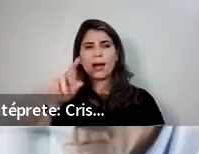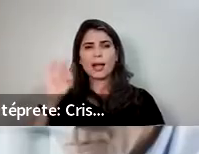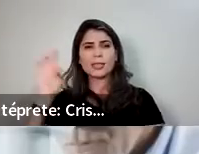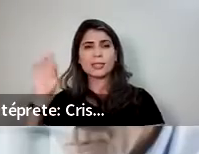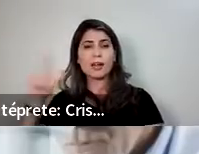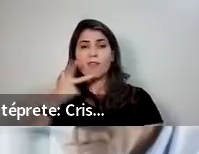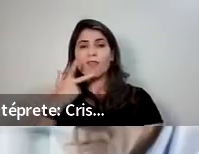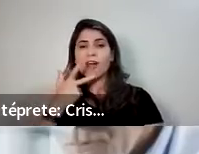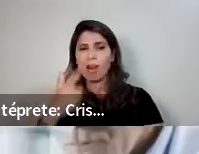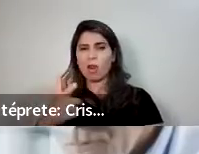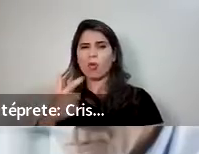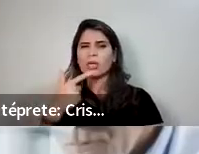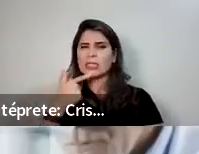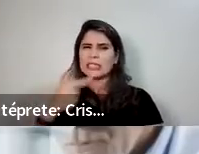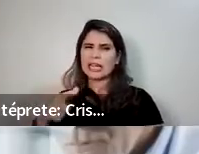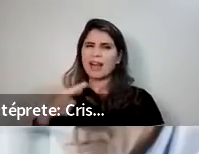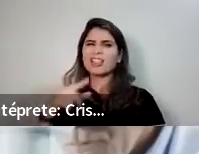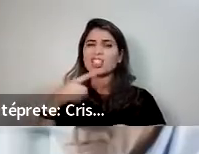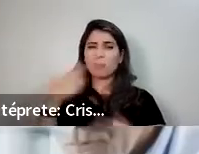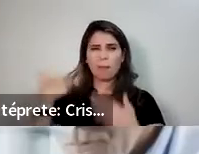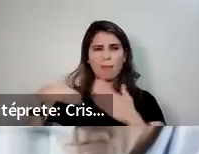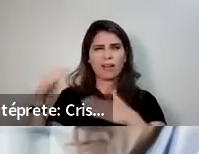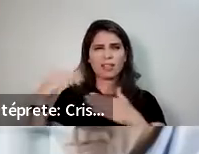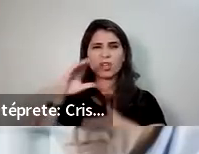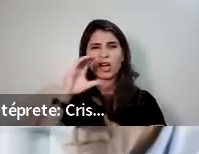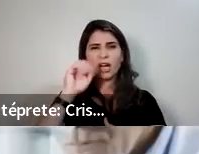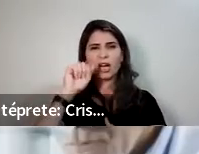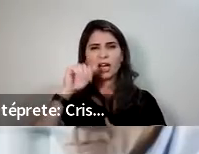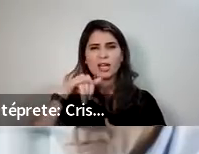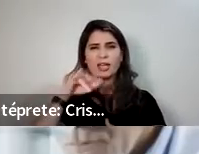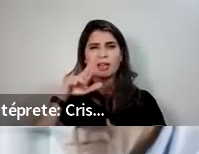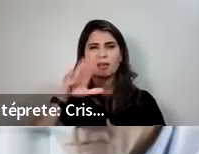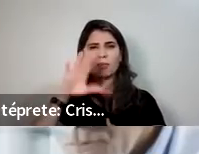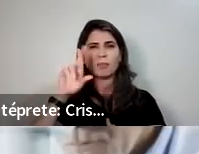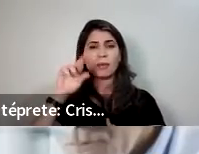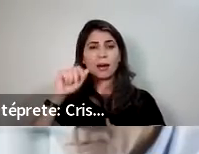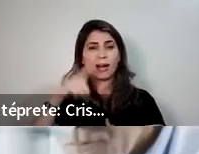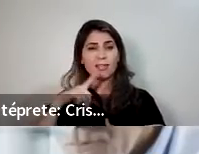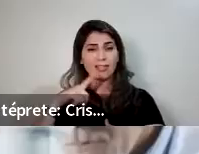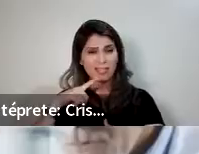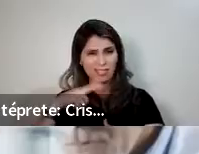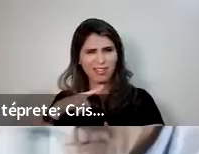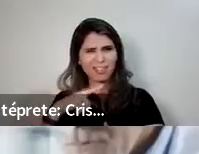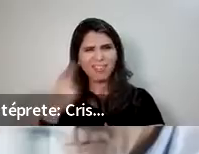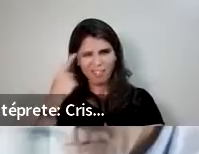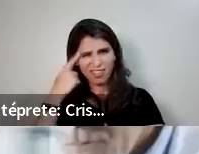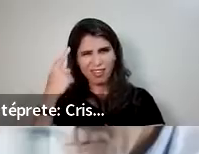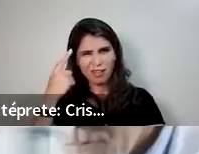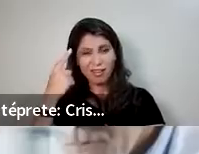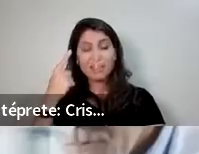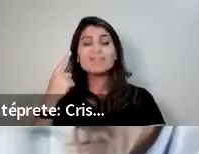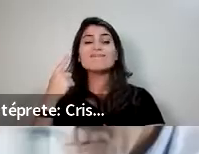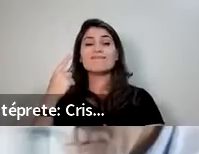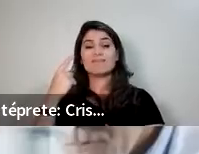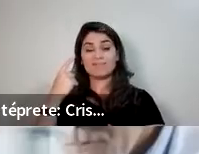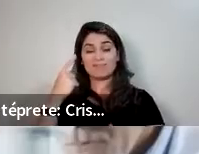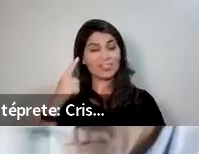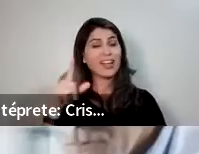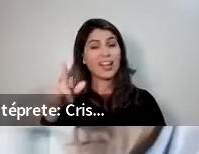vai estar recebendo o magnésio. Muitas vezes as pessoas têm cãibras e recorre à